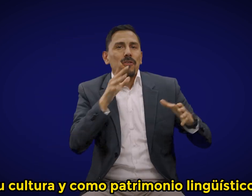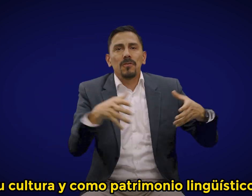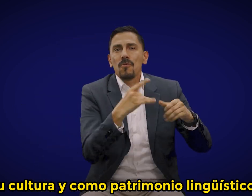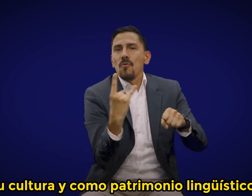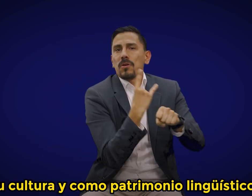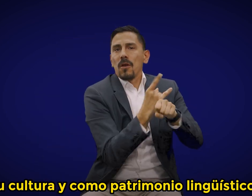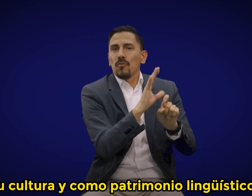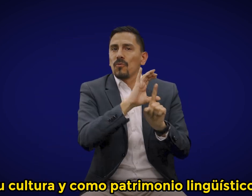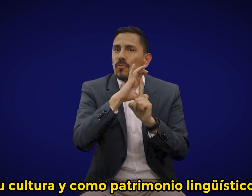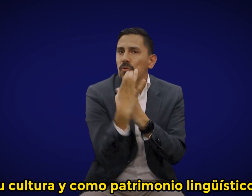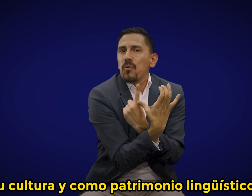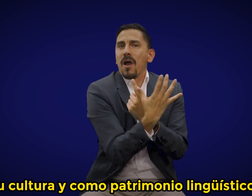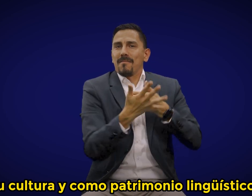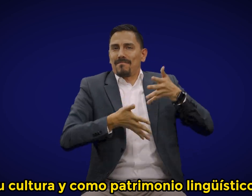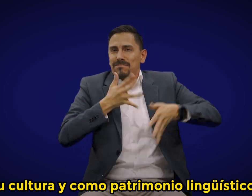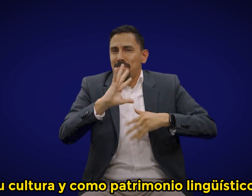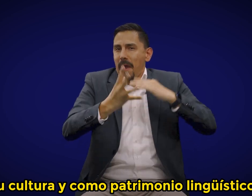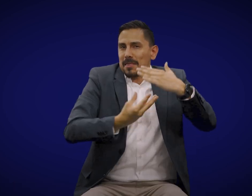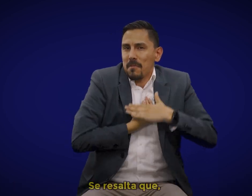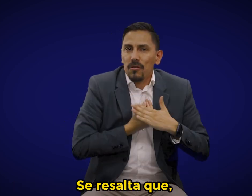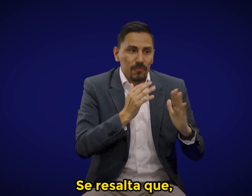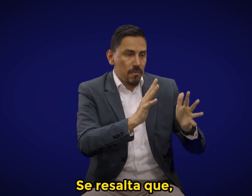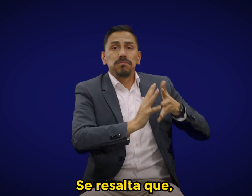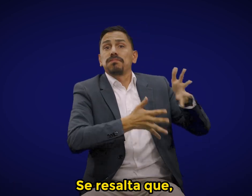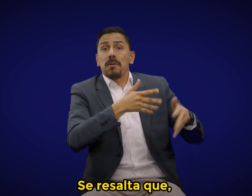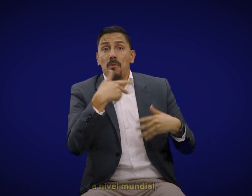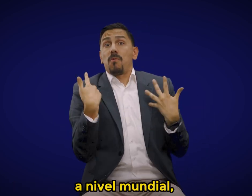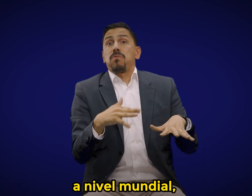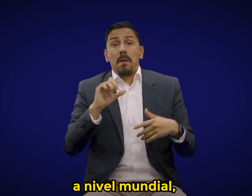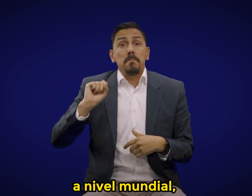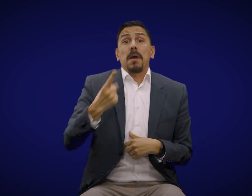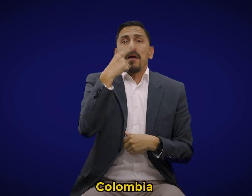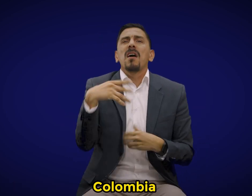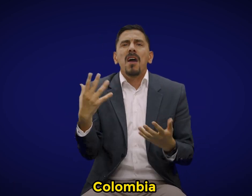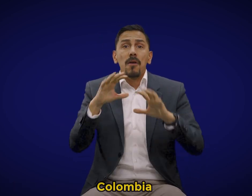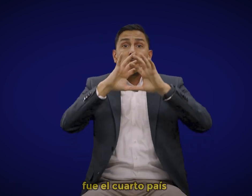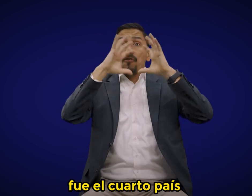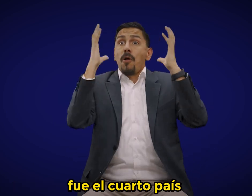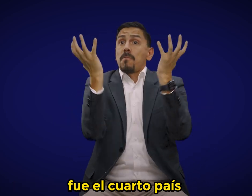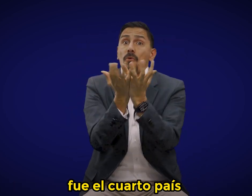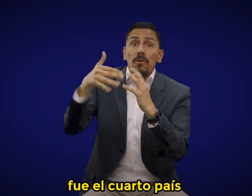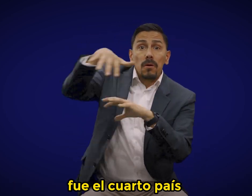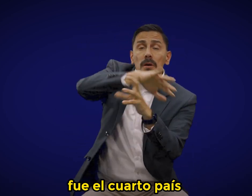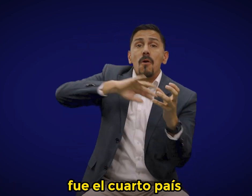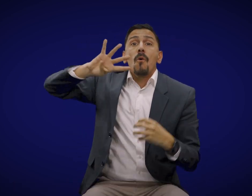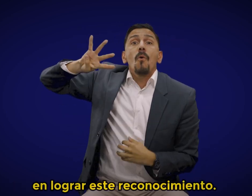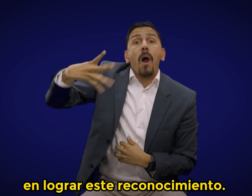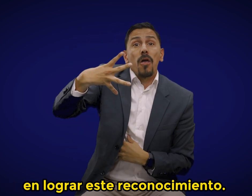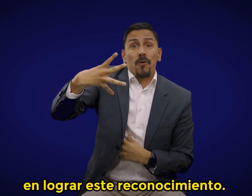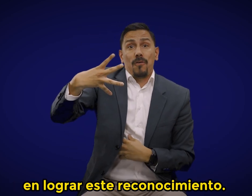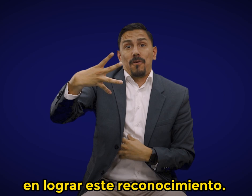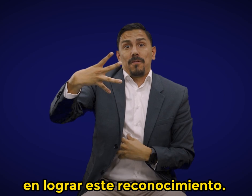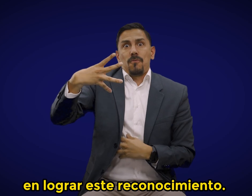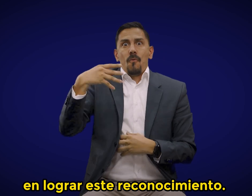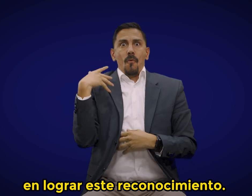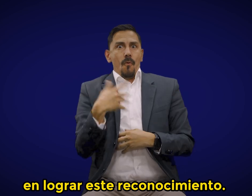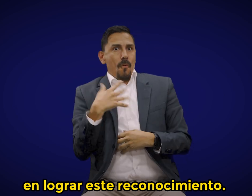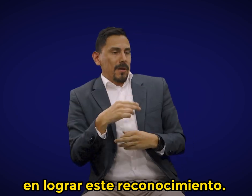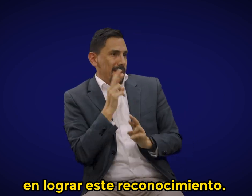y como patrimonio lingüístico. Se resalta que a nivel mundial, Colombia fue el cuarto país en lograr este reconocimiento.